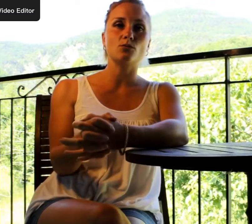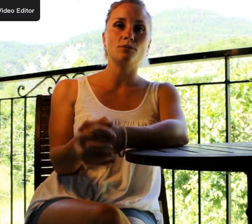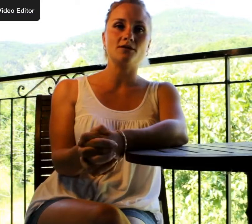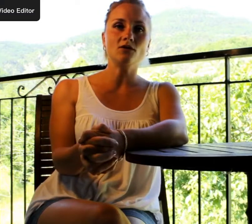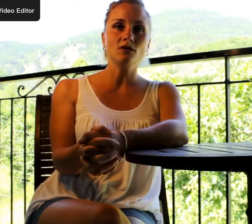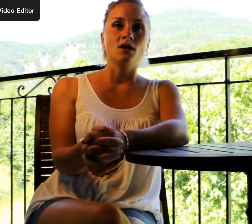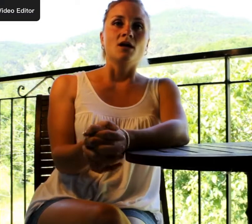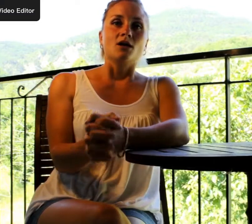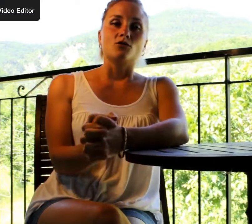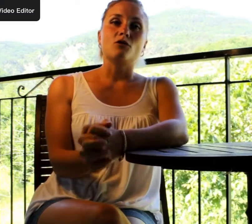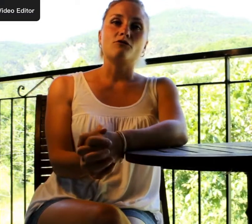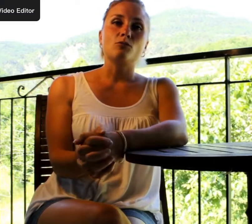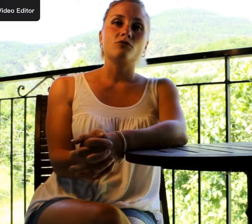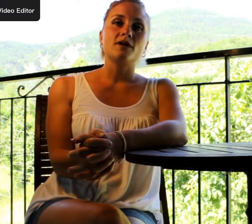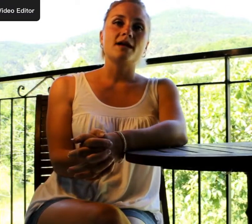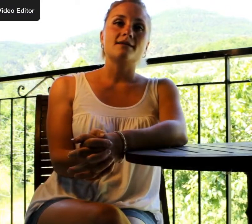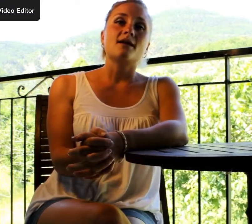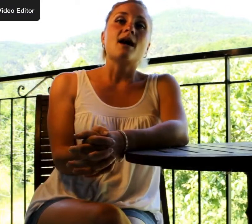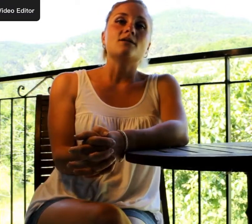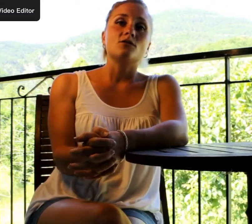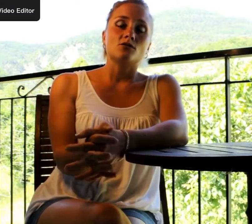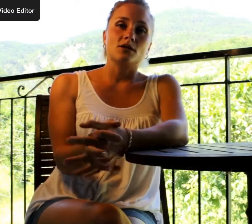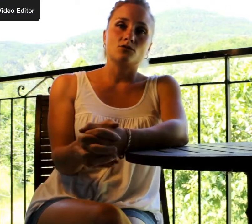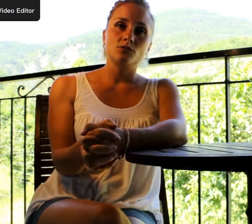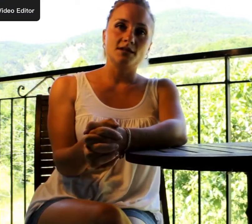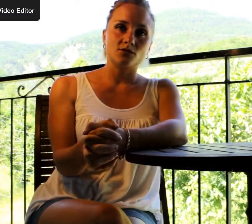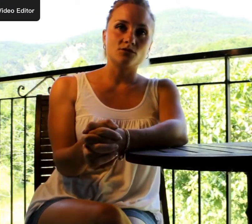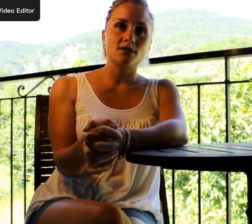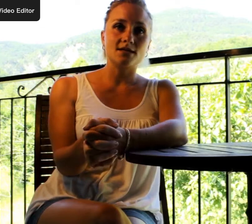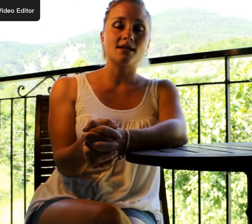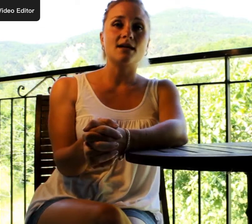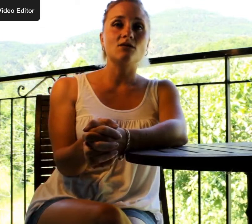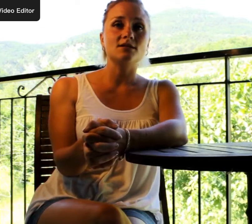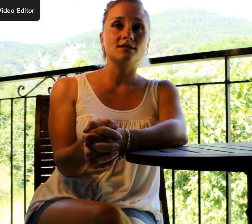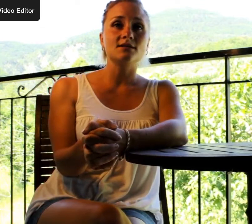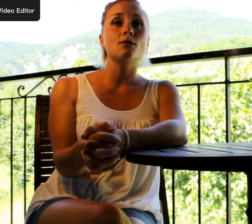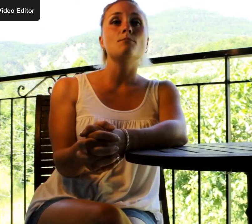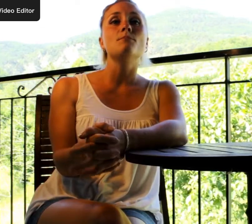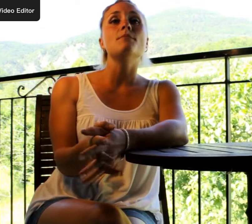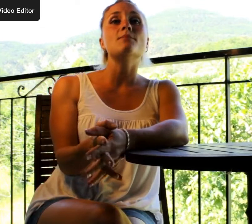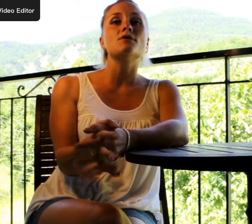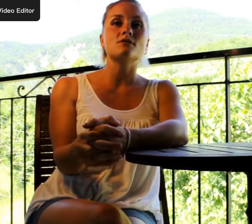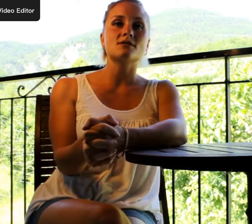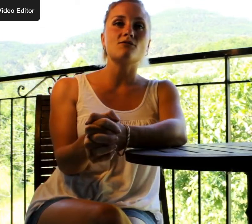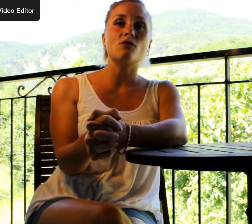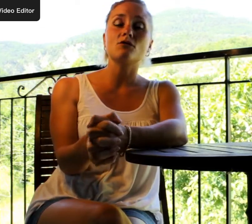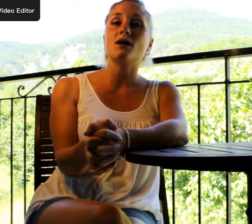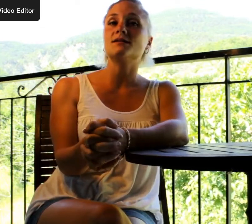premier temps que l'enfant pouvait être acteur de la communication grâce à la langue des signes même sans avoir encore acquis